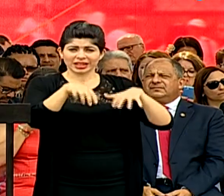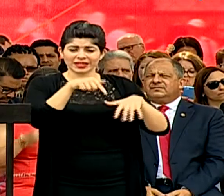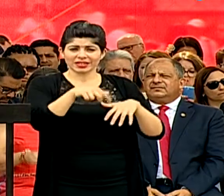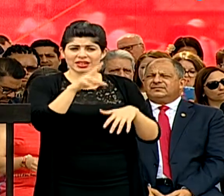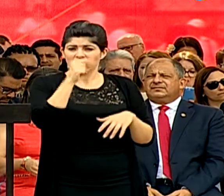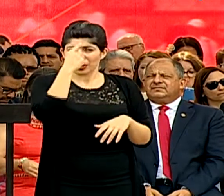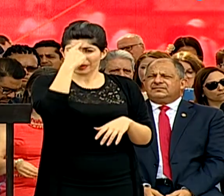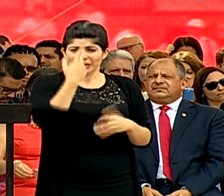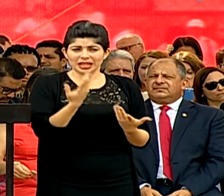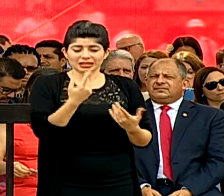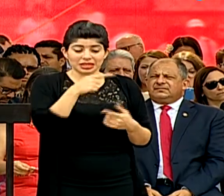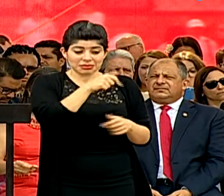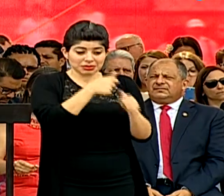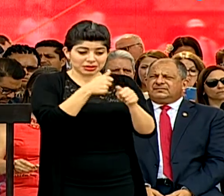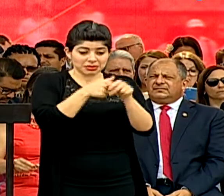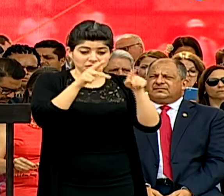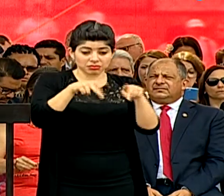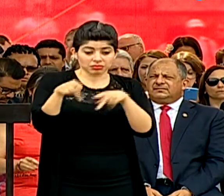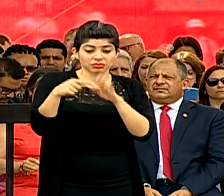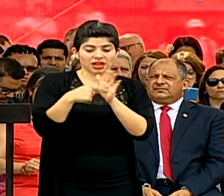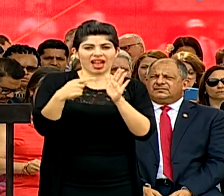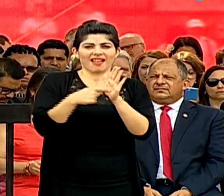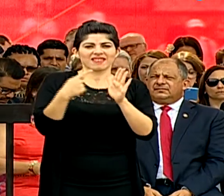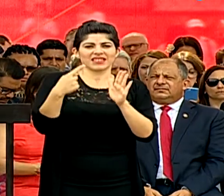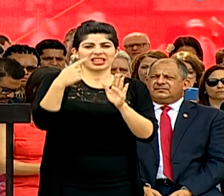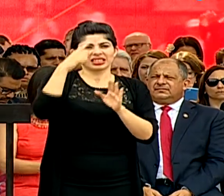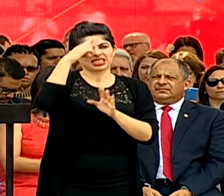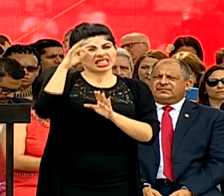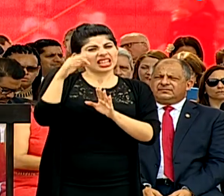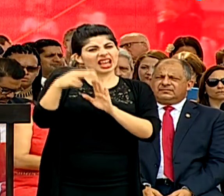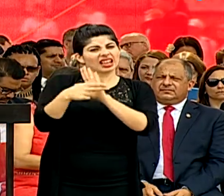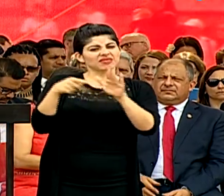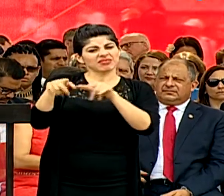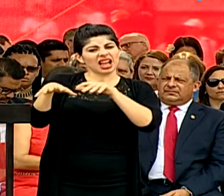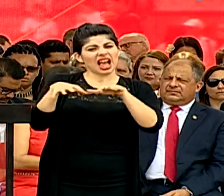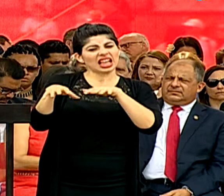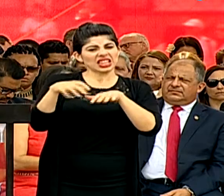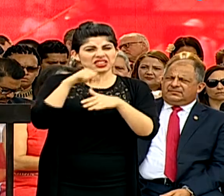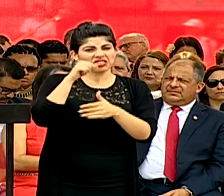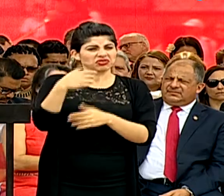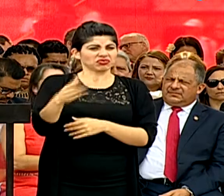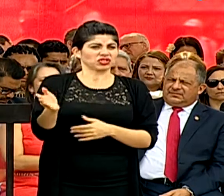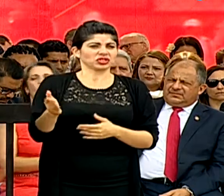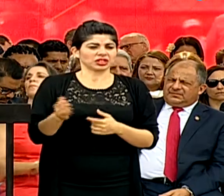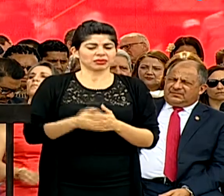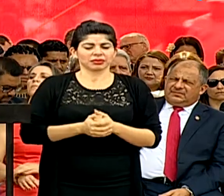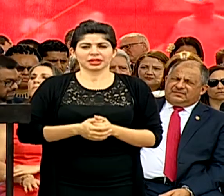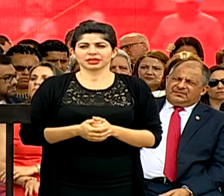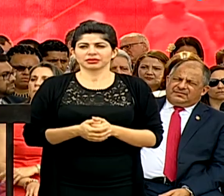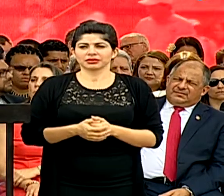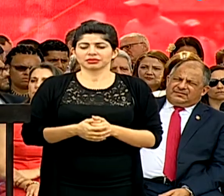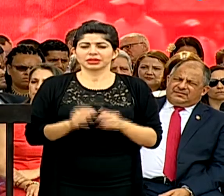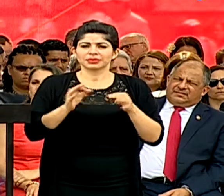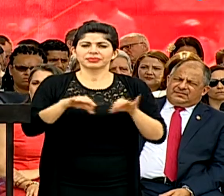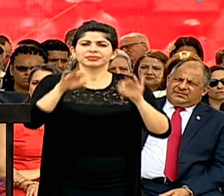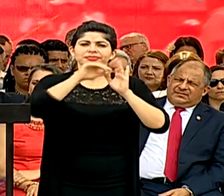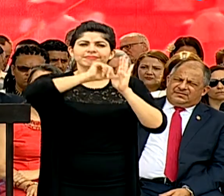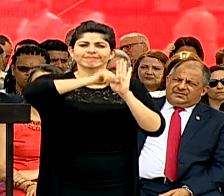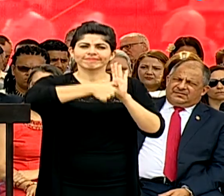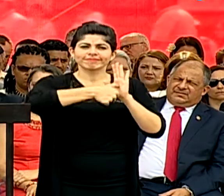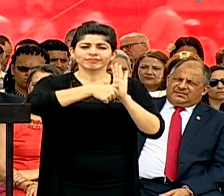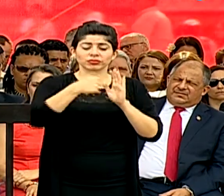Siendo por estas personas que a veces se tachan a estas actividades como inservibles. Cabe destacar